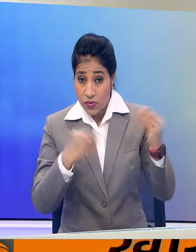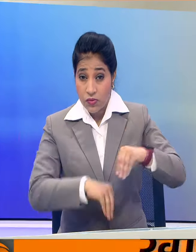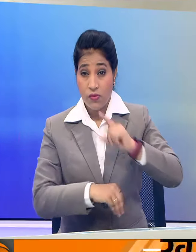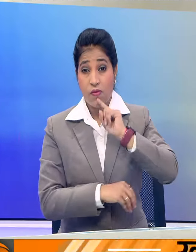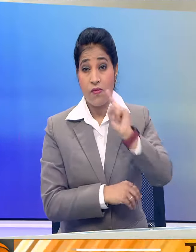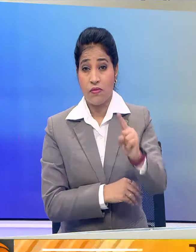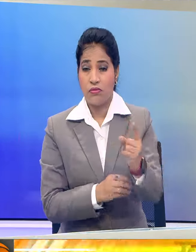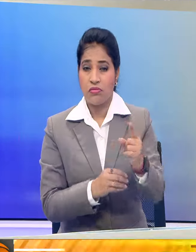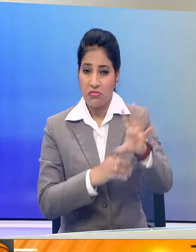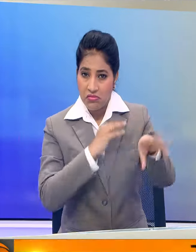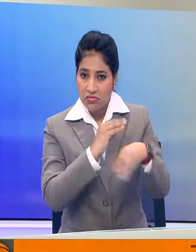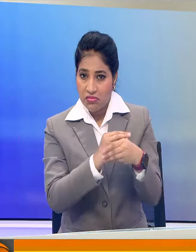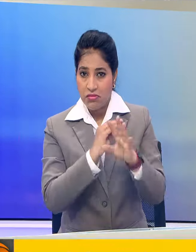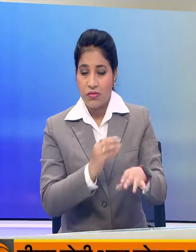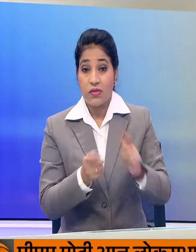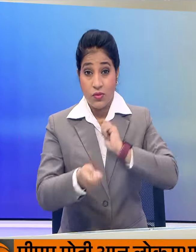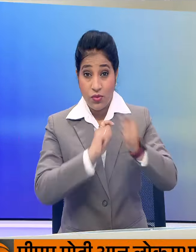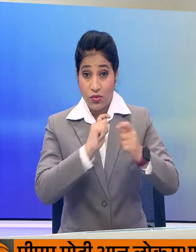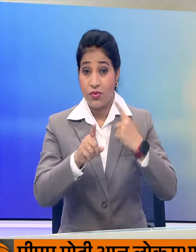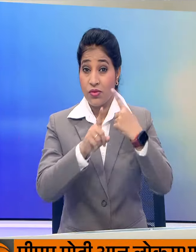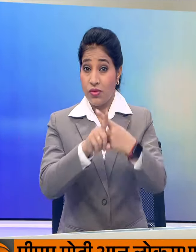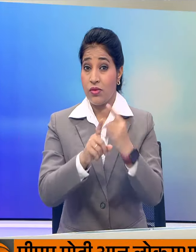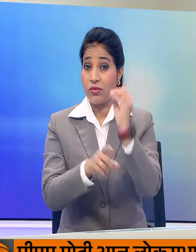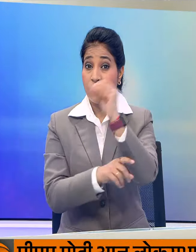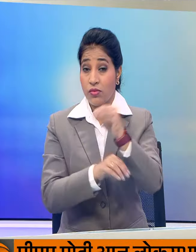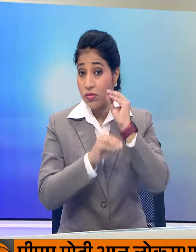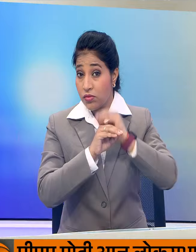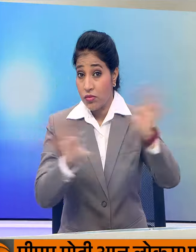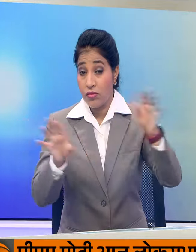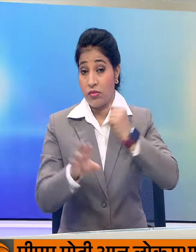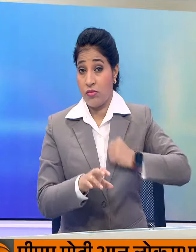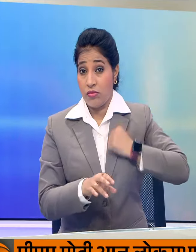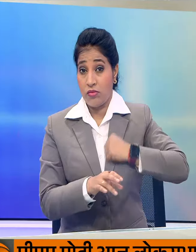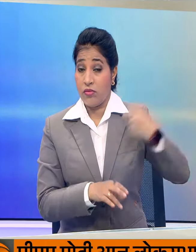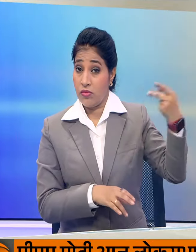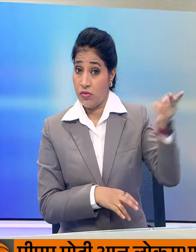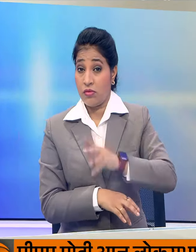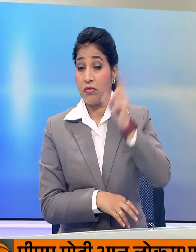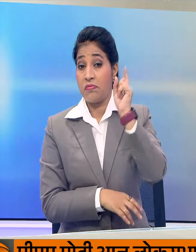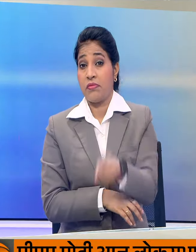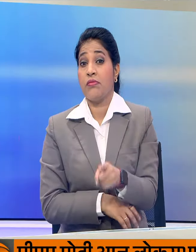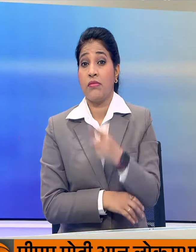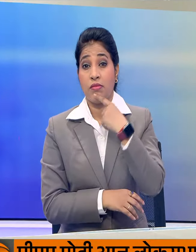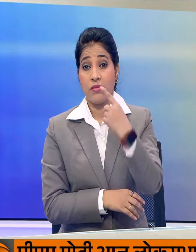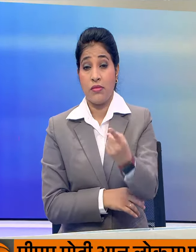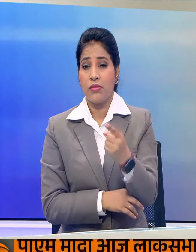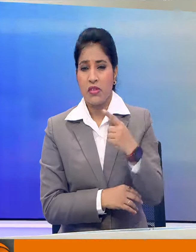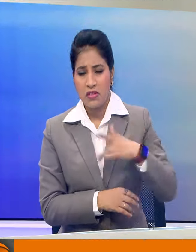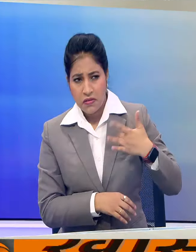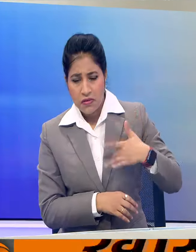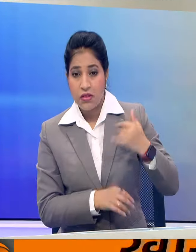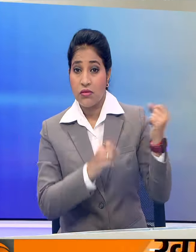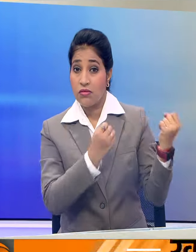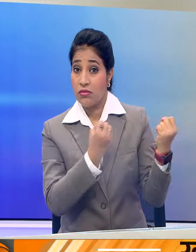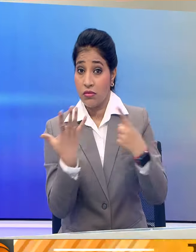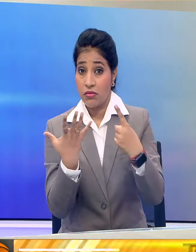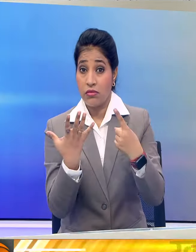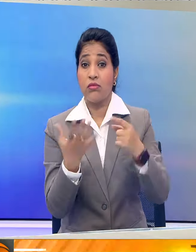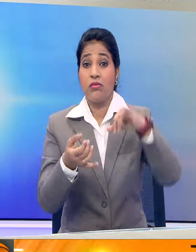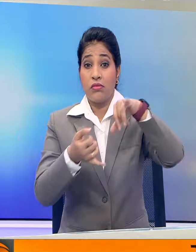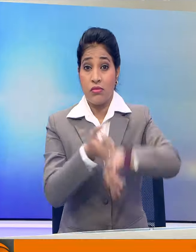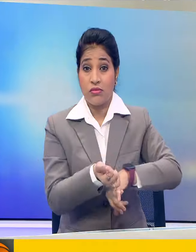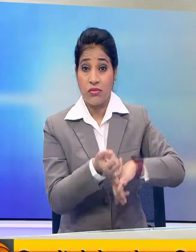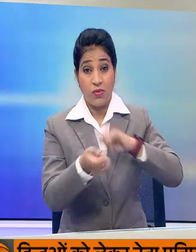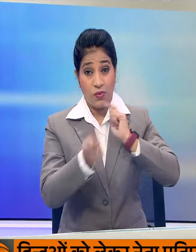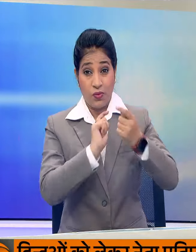निर्देश भी जारी किये हैं जिसमें सोशल मीडिया पर सारवजनी क्रूप से माफी के लिए भी कहा गया है जो कम से कम 6 महीने तक साकेट